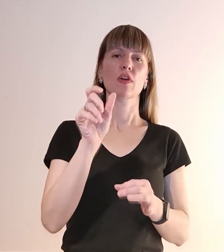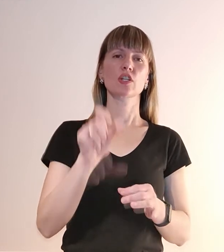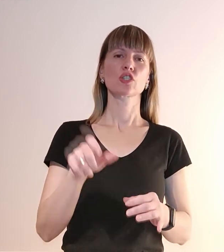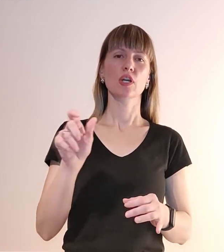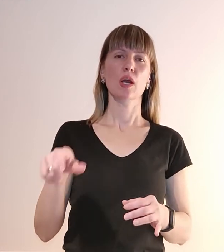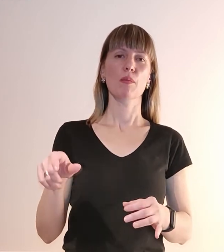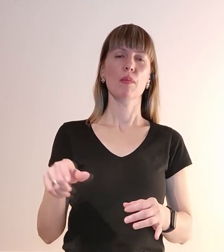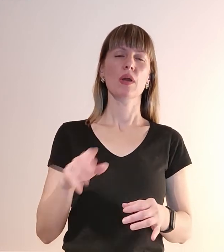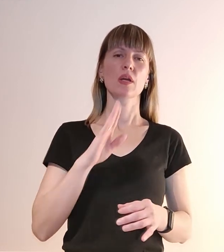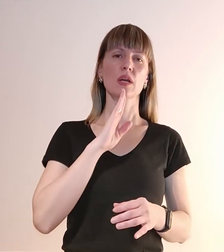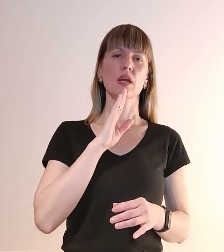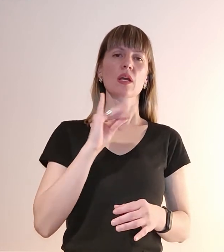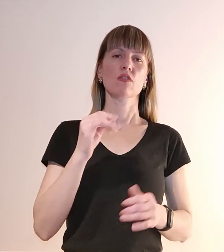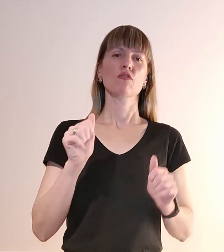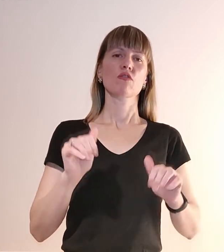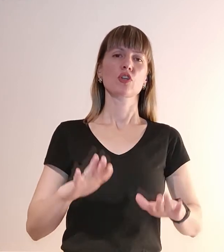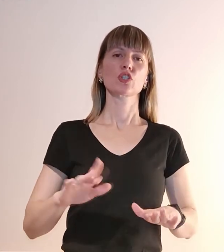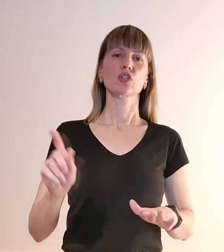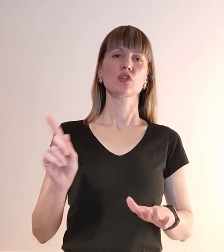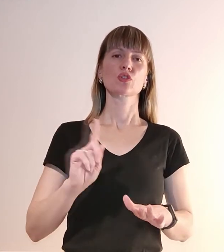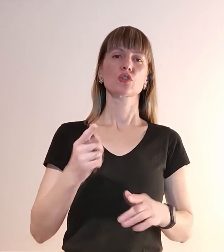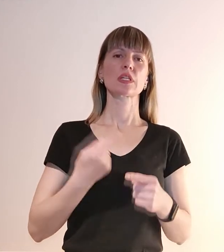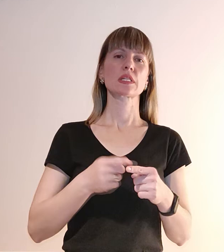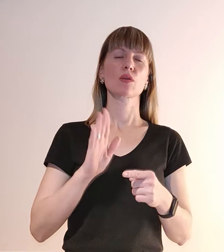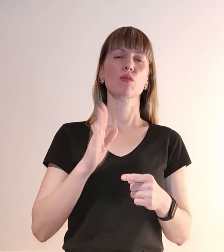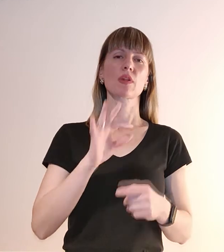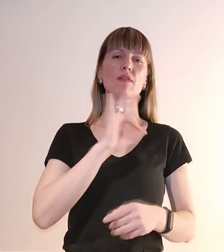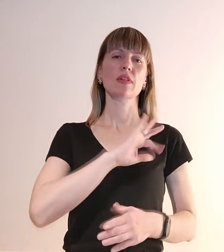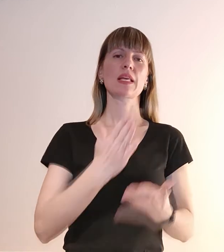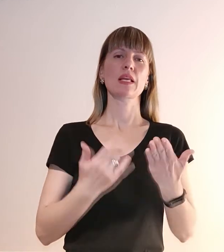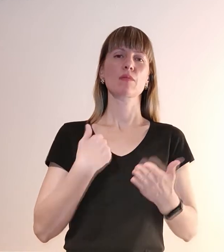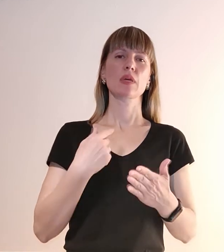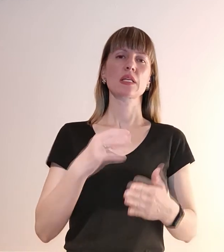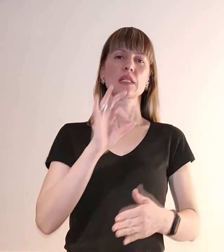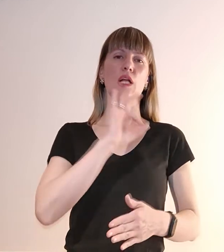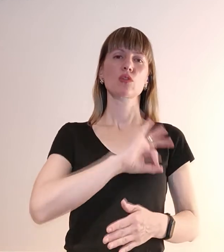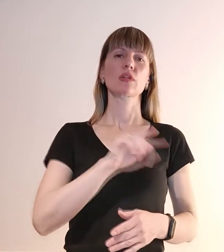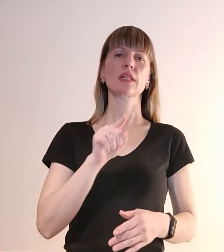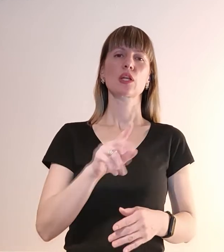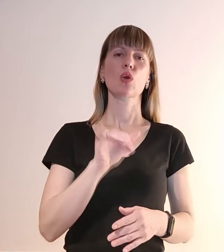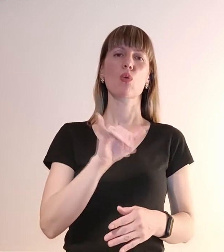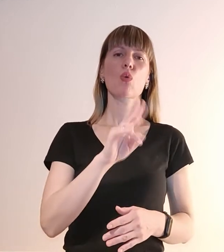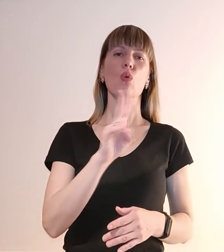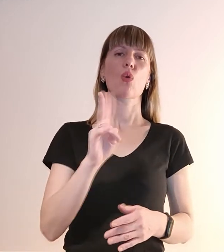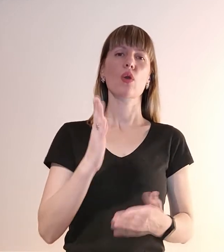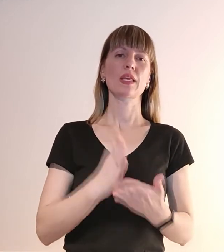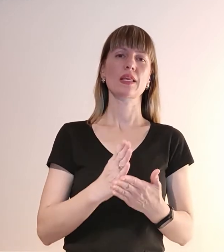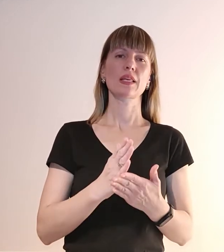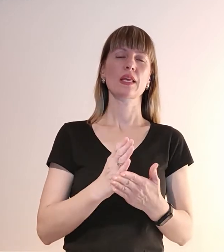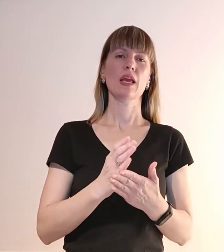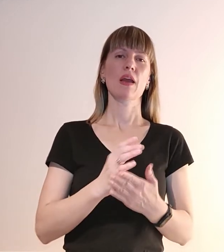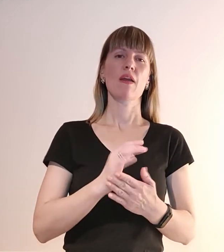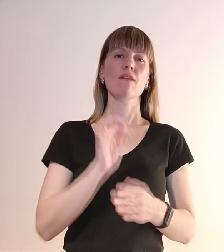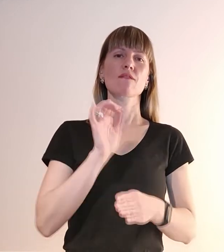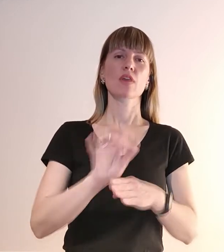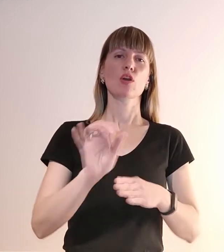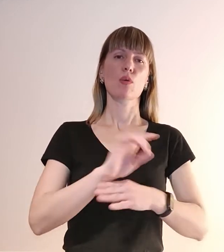вирішили, що це буде ефективно, якщо ми залучимо тих, у кого є виробничою потужністю. Хоча пускай це